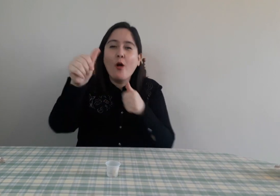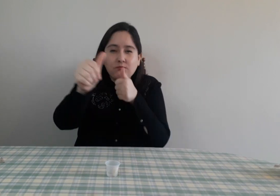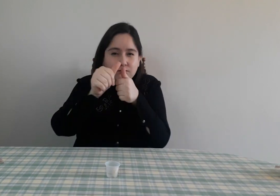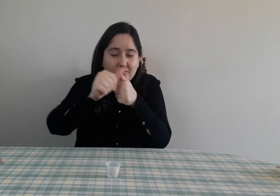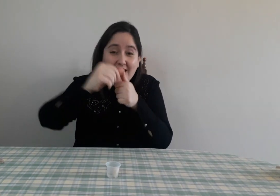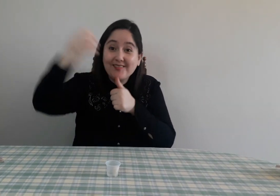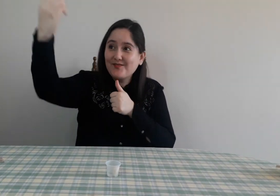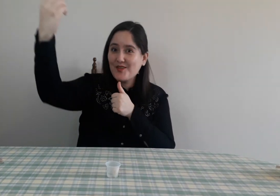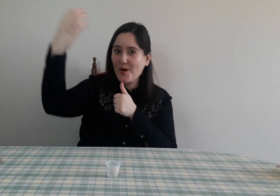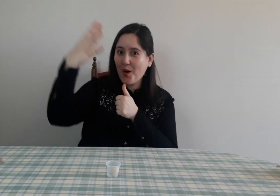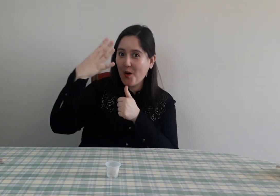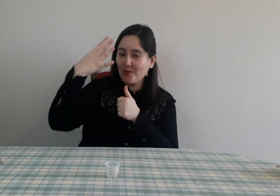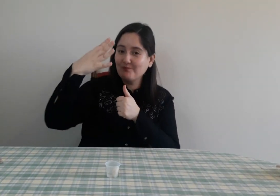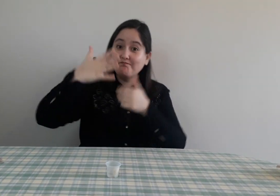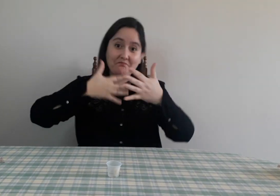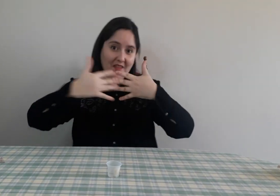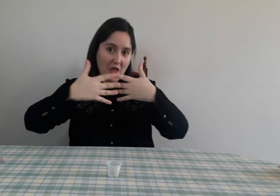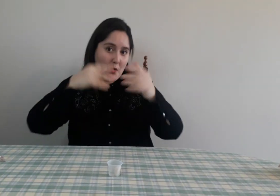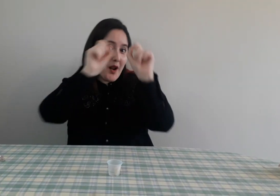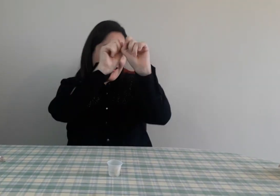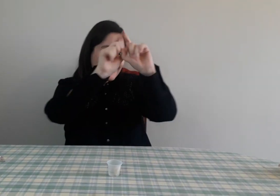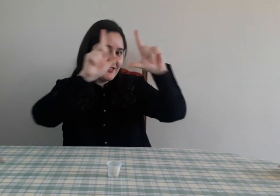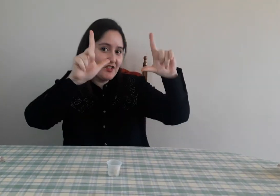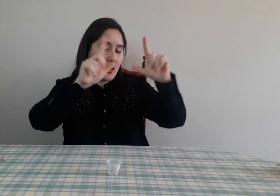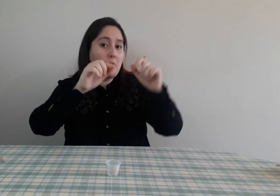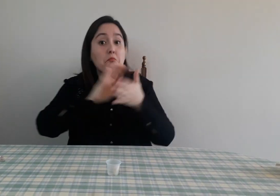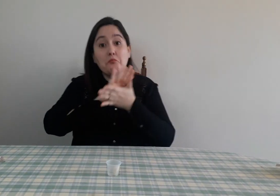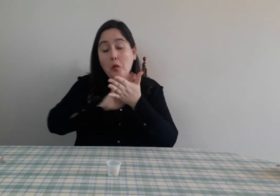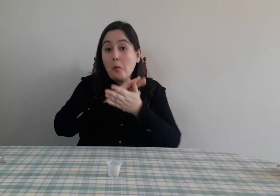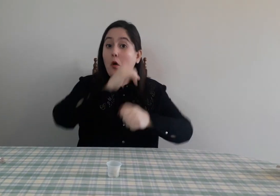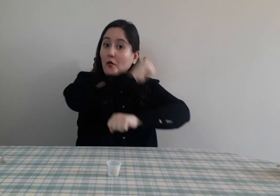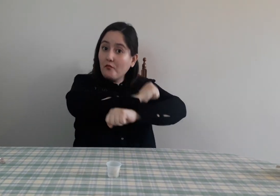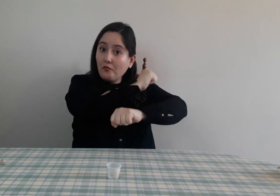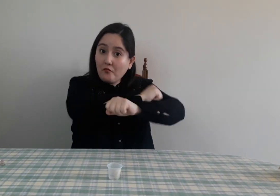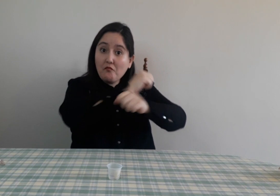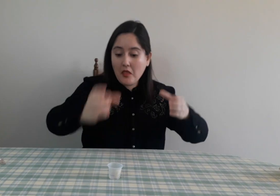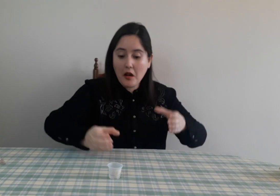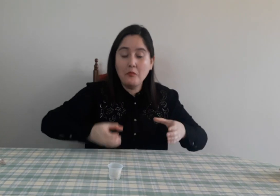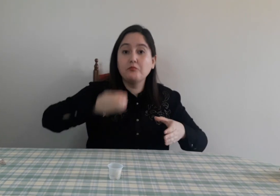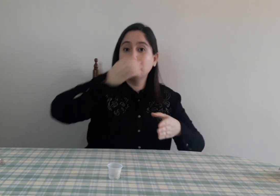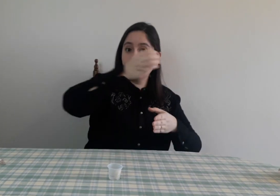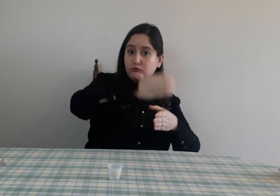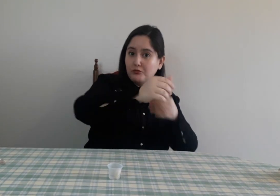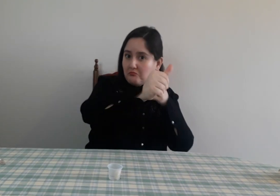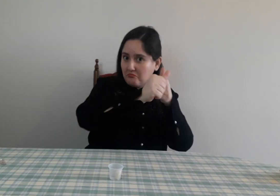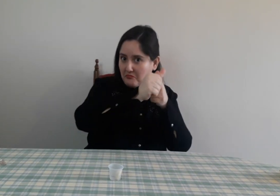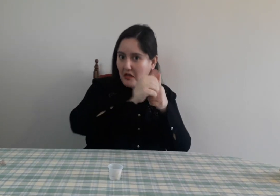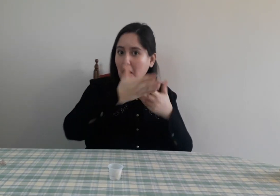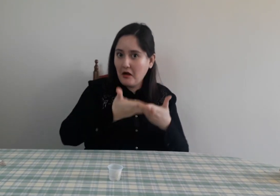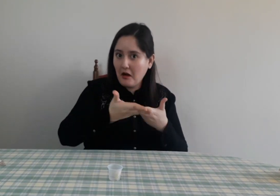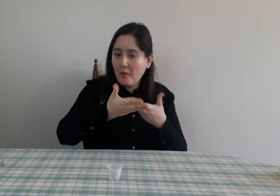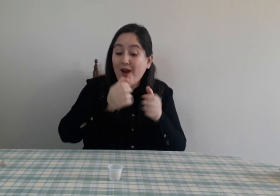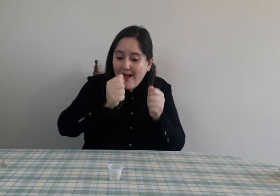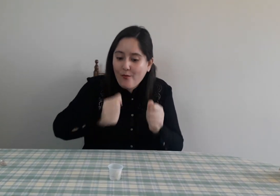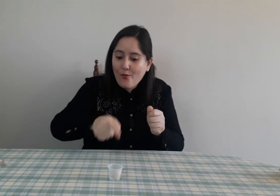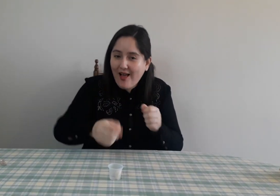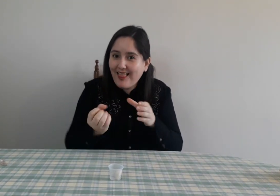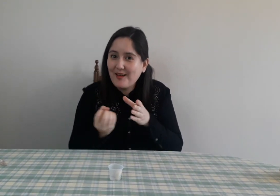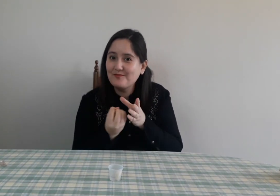También es importante que dejemos el vaso cerca de la luz natural. Por ejemplo, al lado de una ventana. Para que así